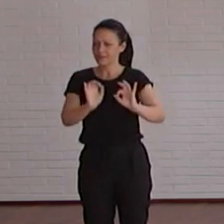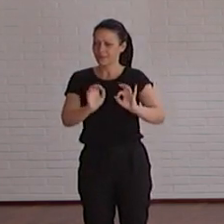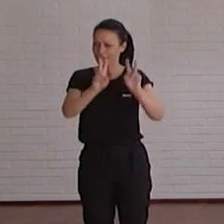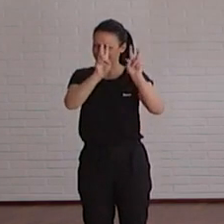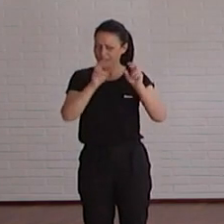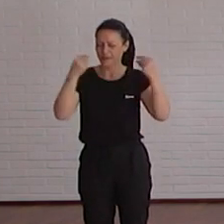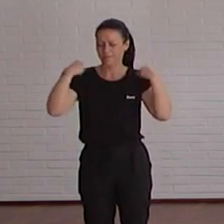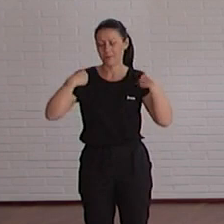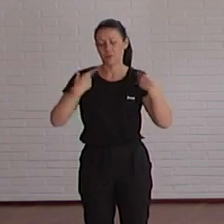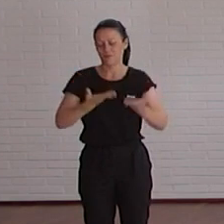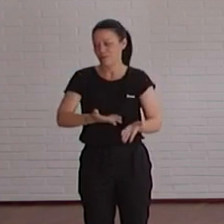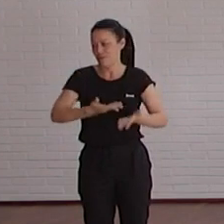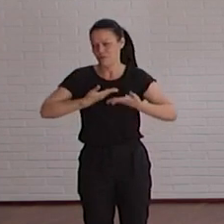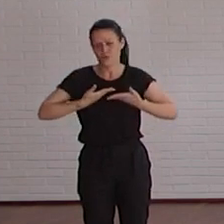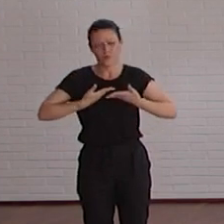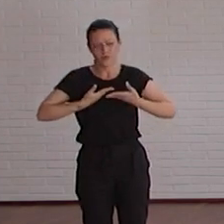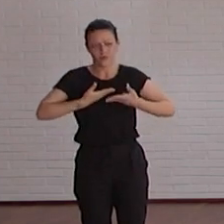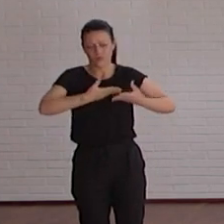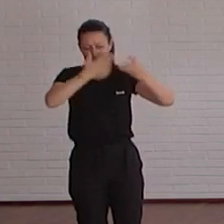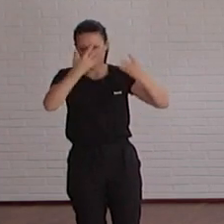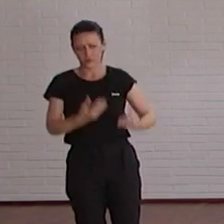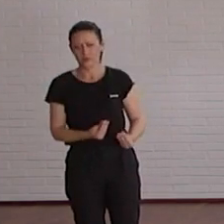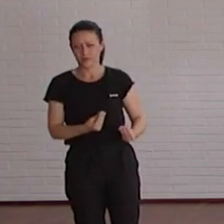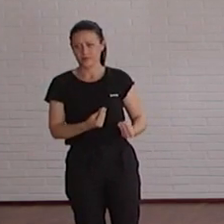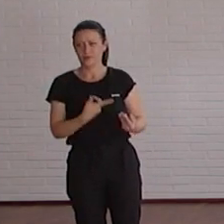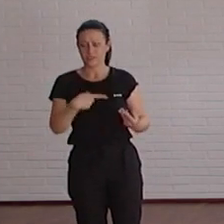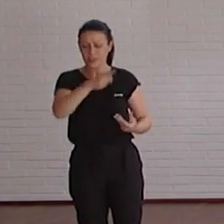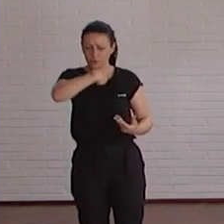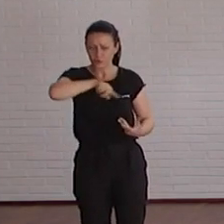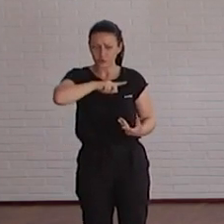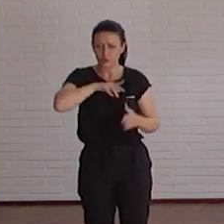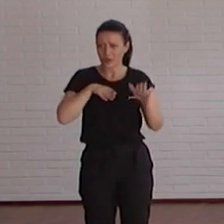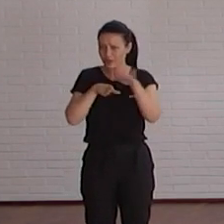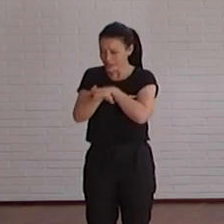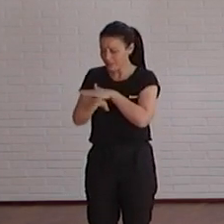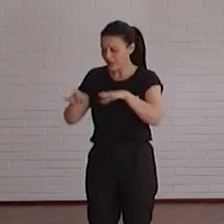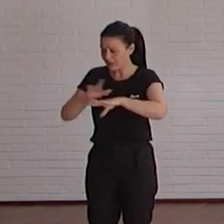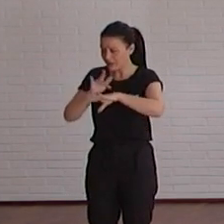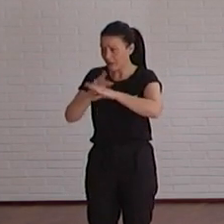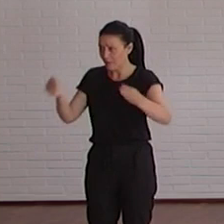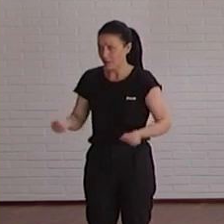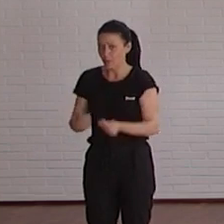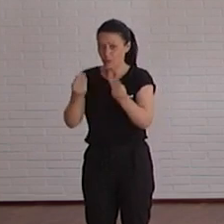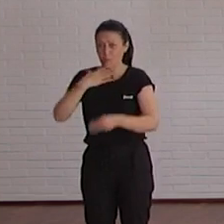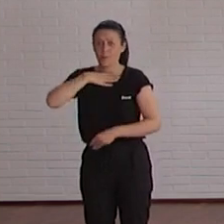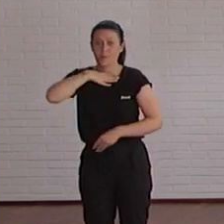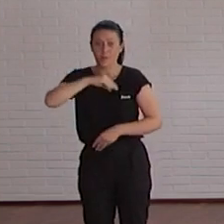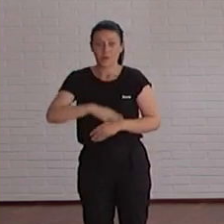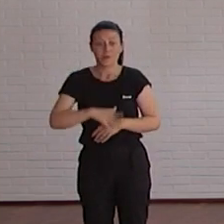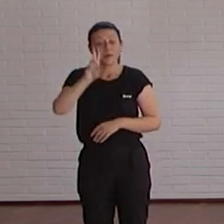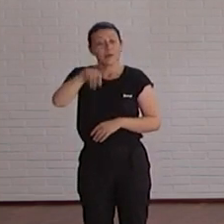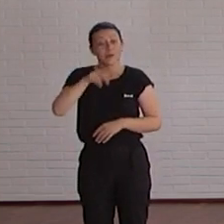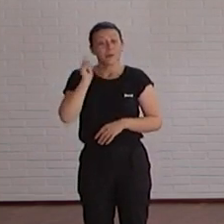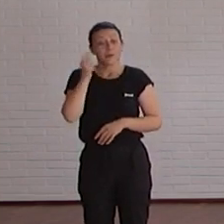han ayudado muchísimo a la hora de mejorar nuestra accesibilidad digital. Tener en cuenta que la